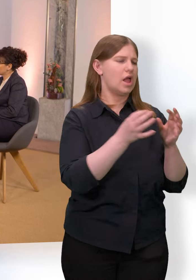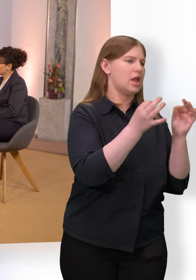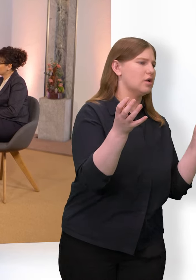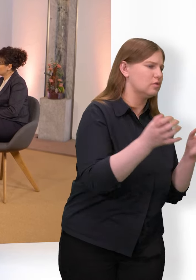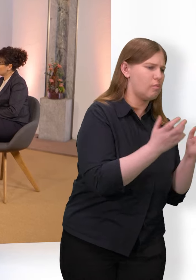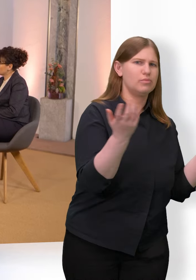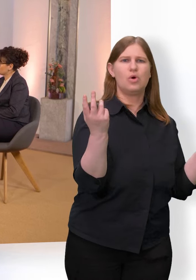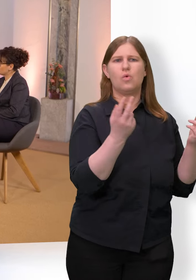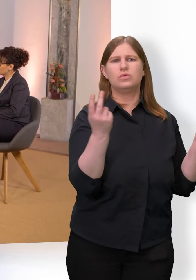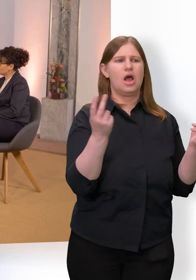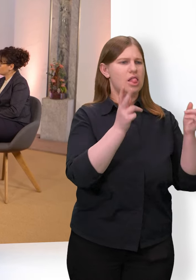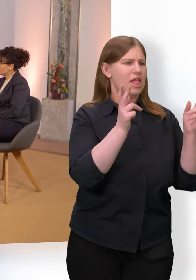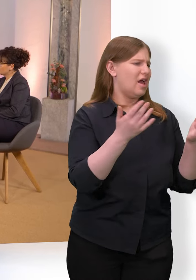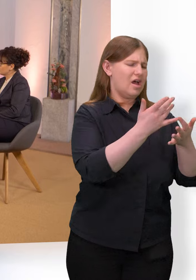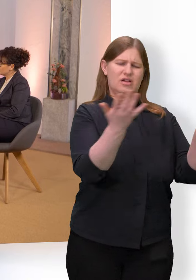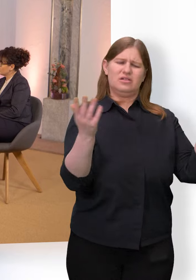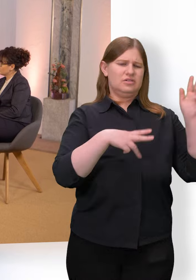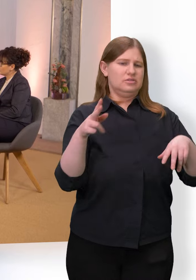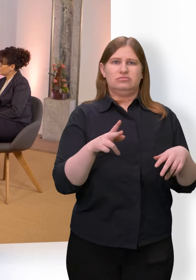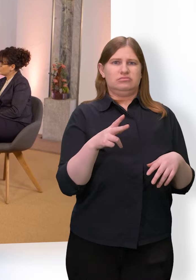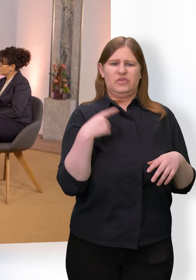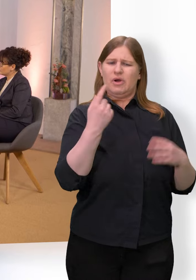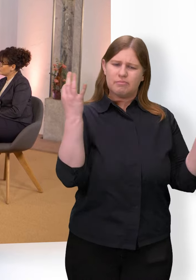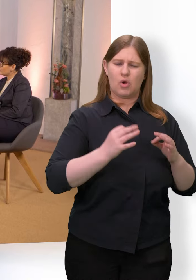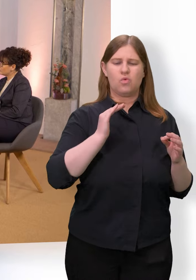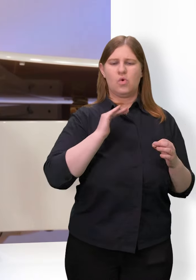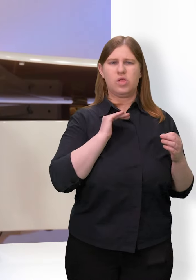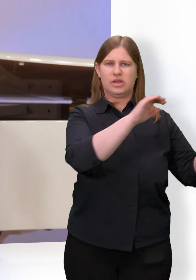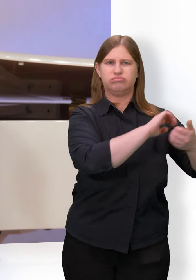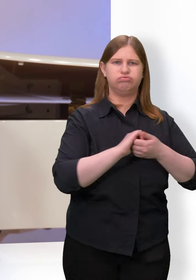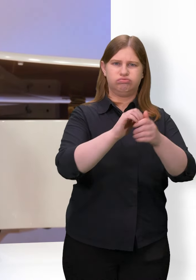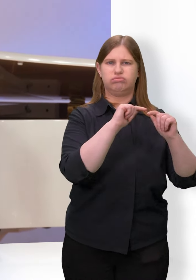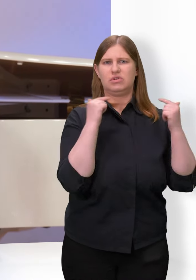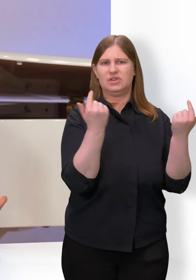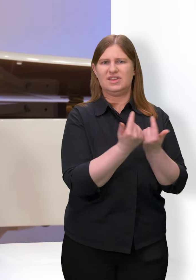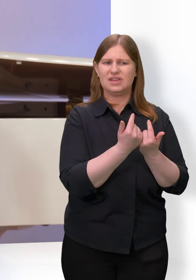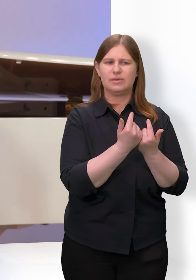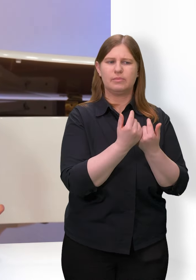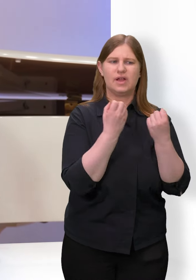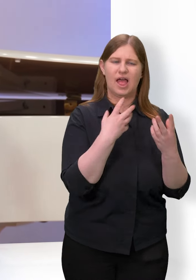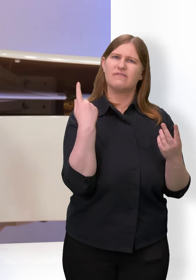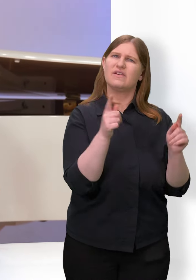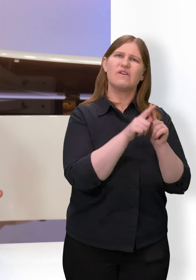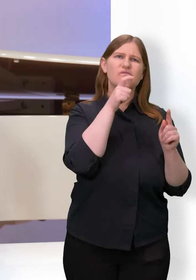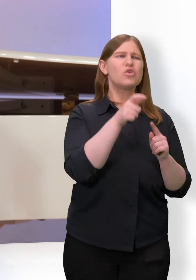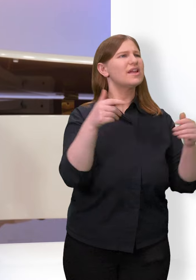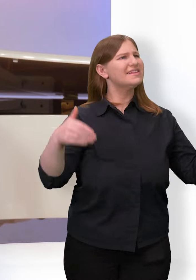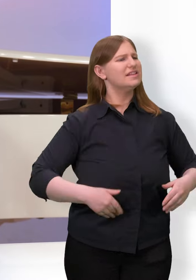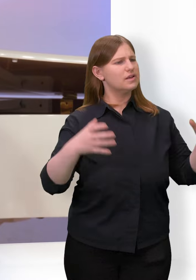bei unseren Lehrern, wenn wir nicht als, wir reden von der Dienstgemeinschaft, wenn ich nicht Kollegen hätte,